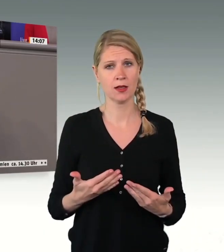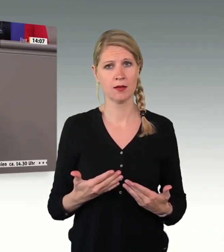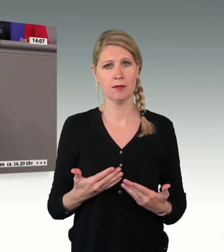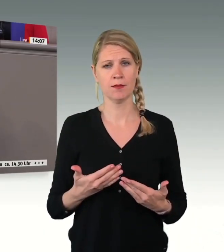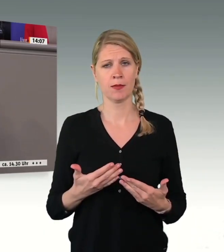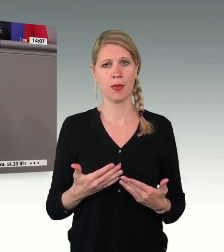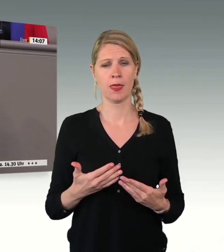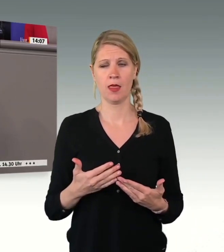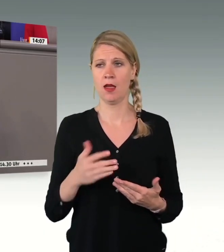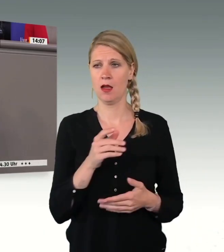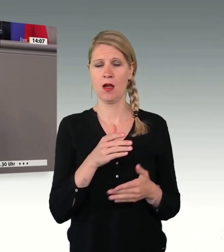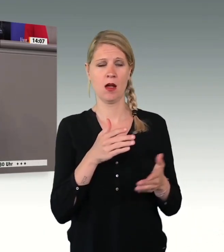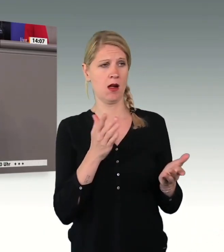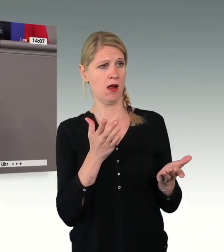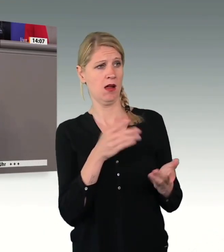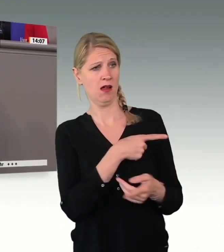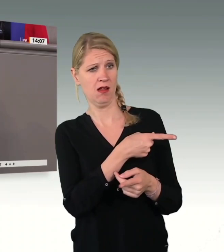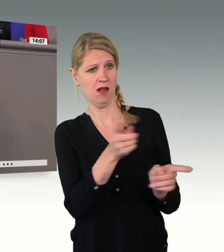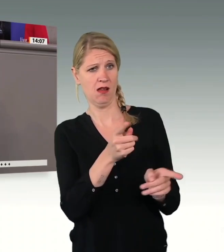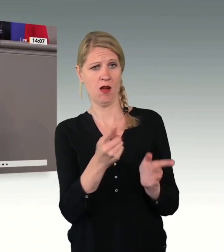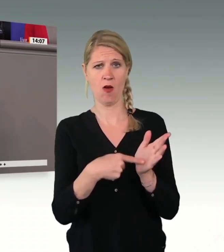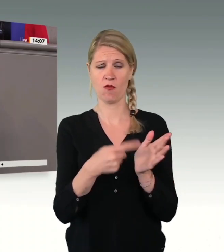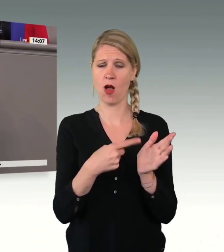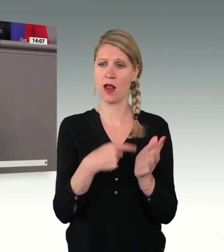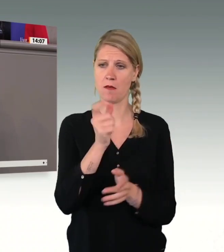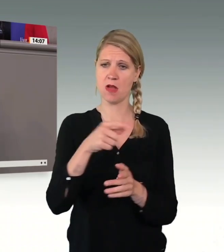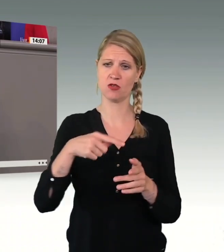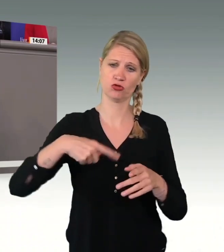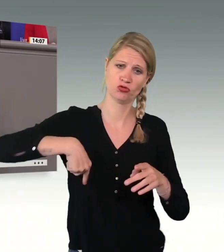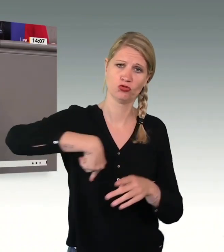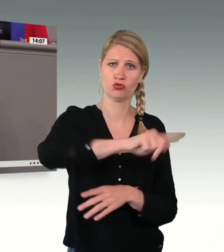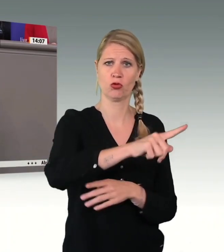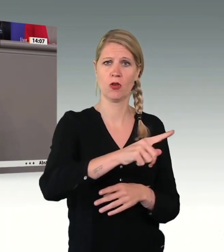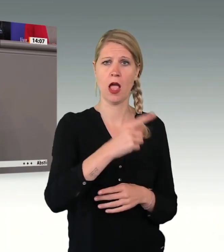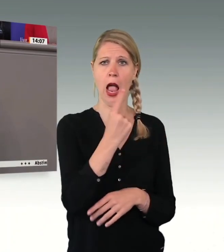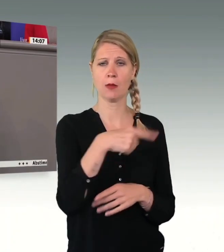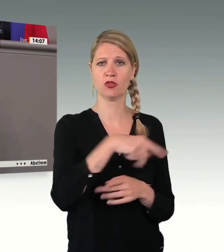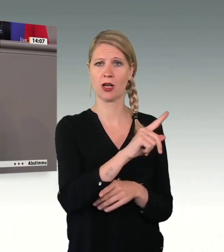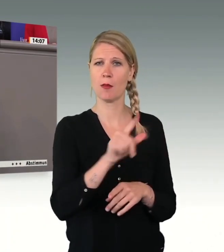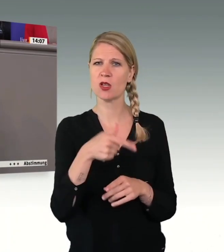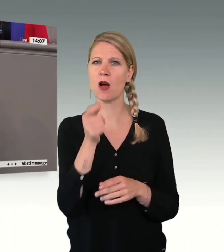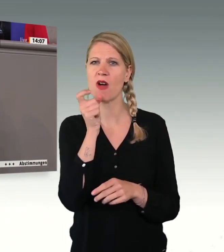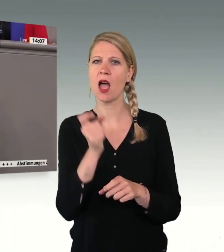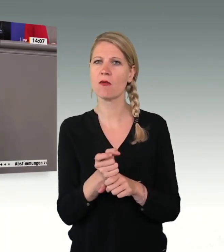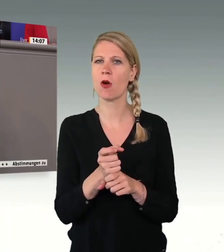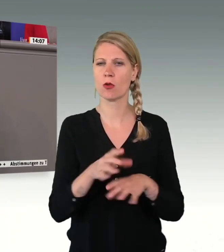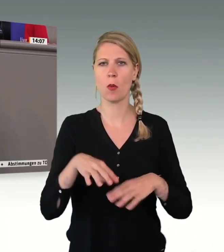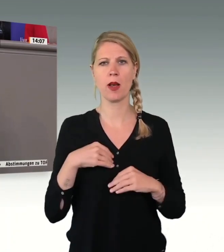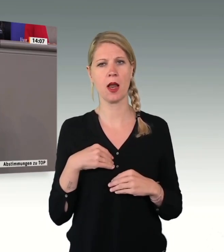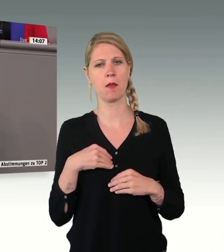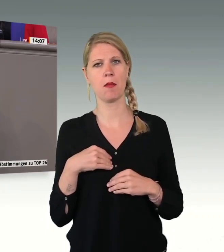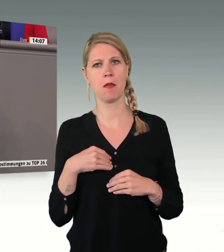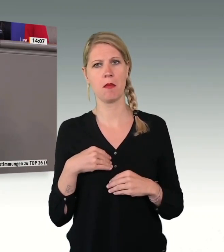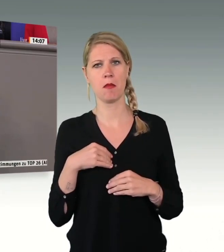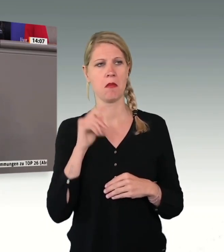gefordert wird, Menschen zurückzuschicken, dann würde es zur Ehrlichkeit dazugehören, dass sie auch die Verantwortung dafür übernehmen, in welche Umstände, in welche